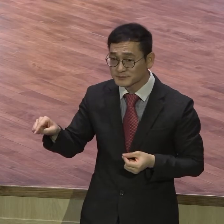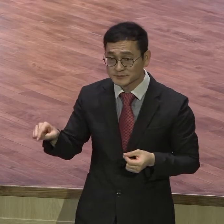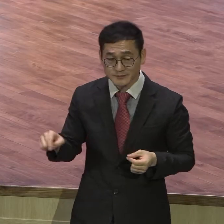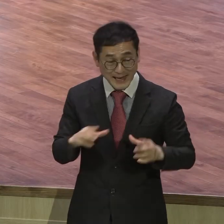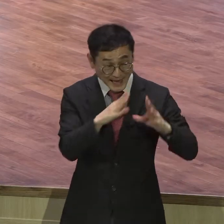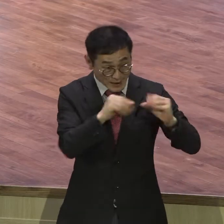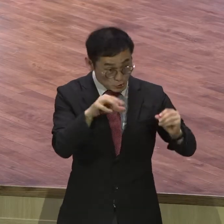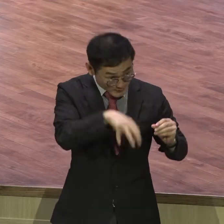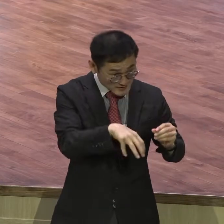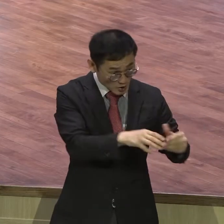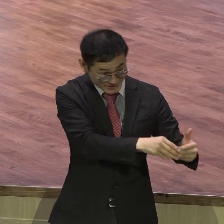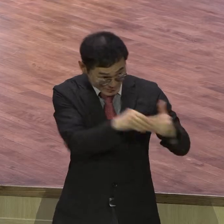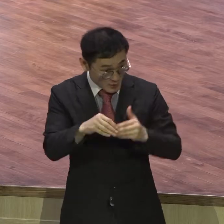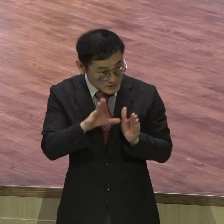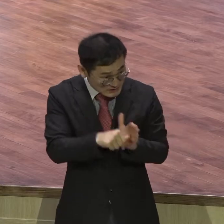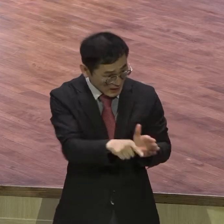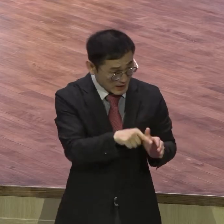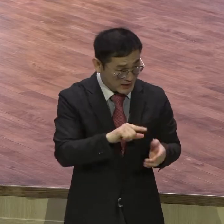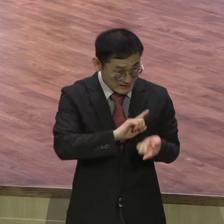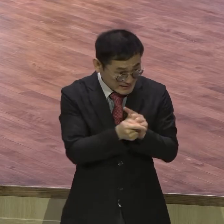너희를 위하여 싸울 것이며